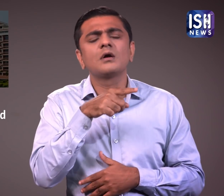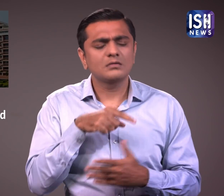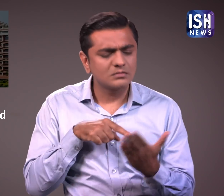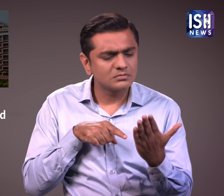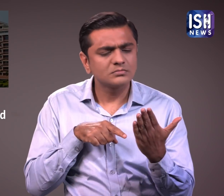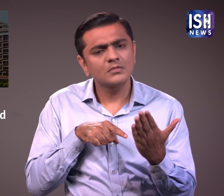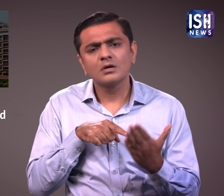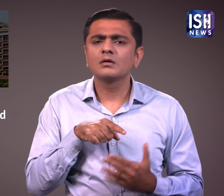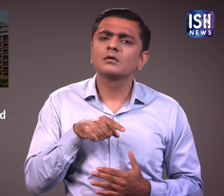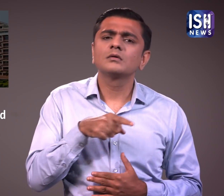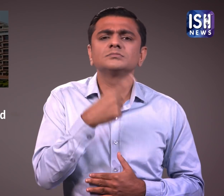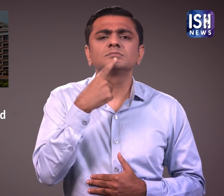सकता है